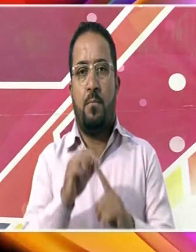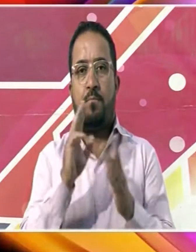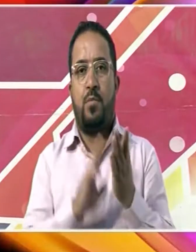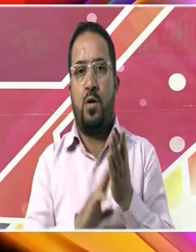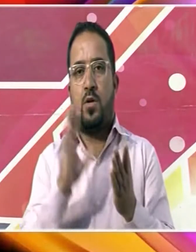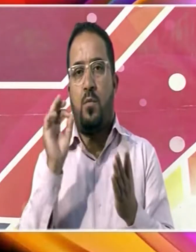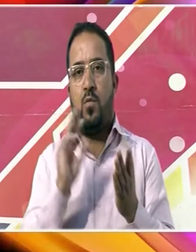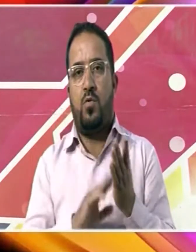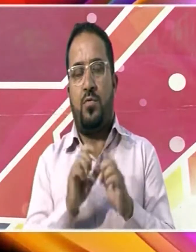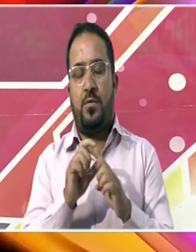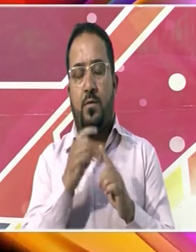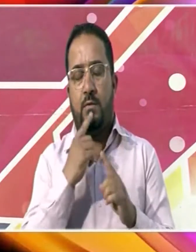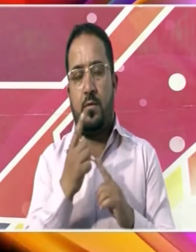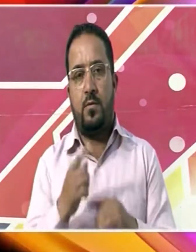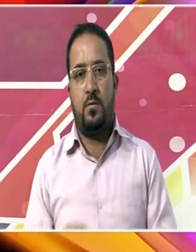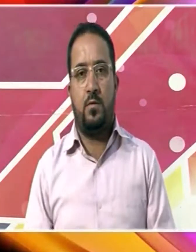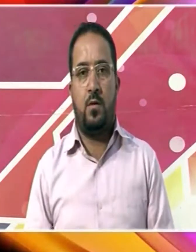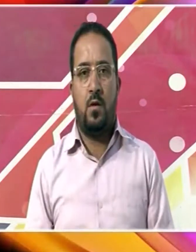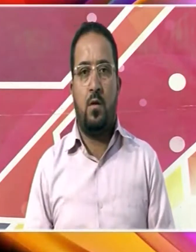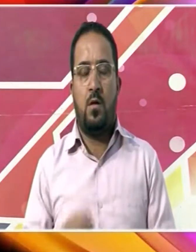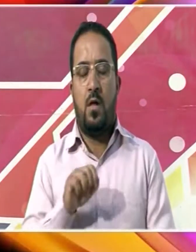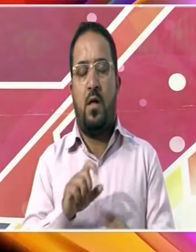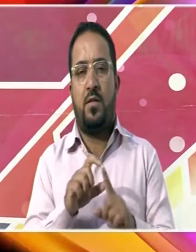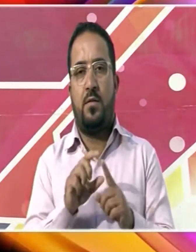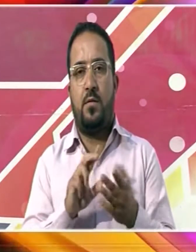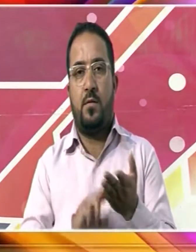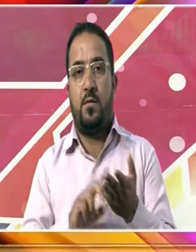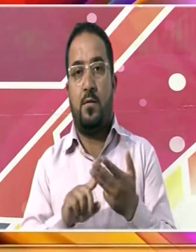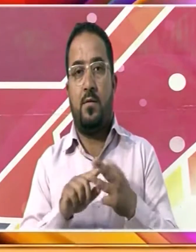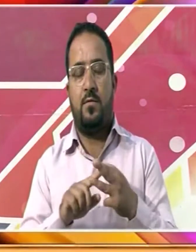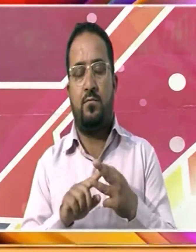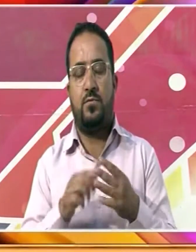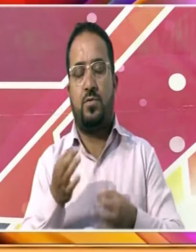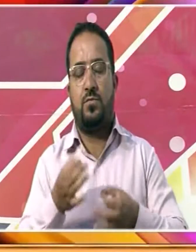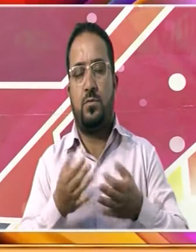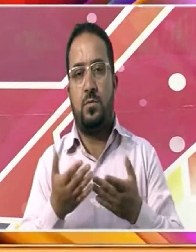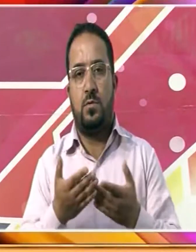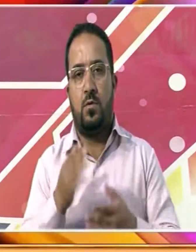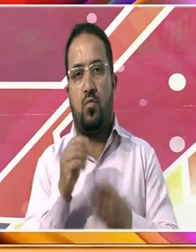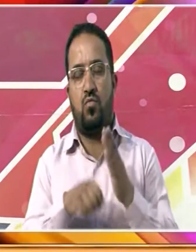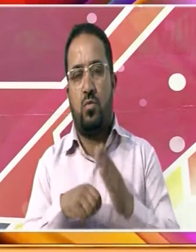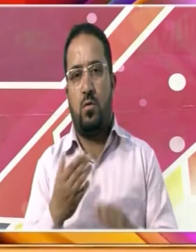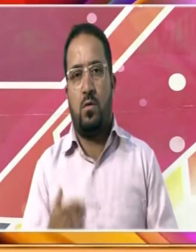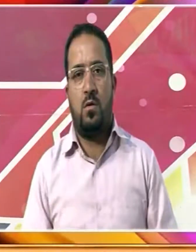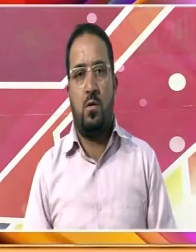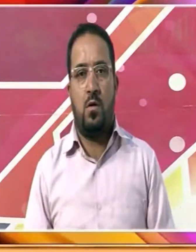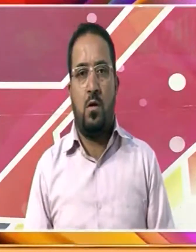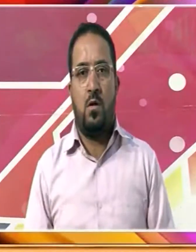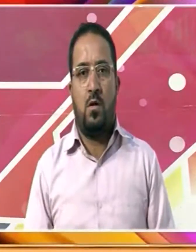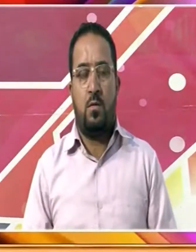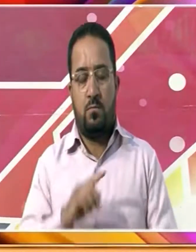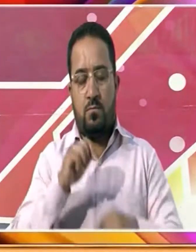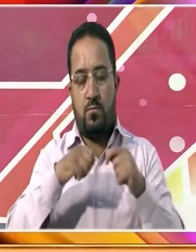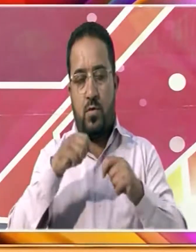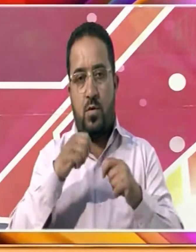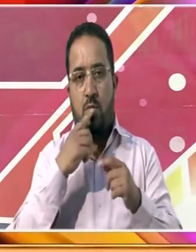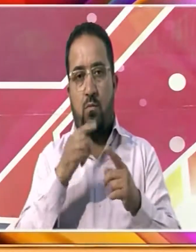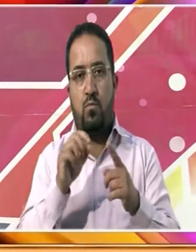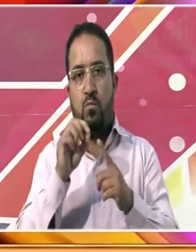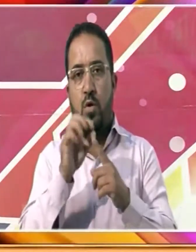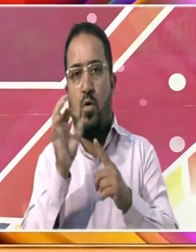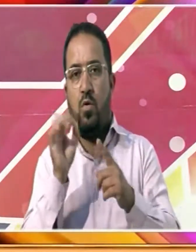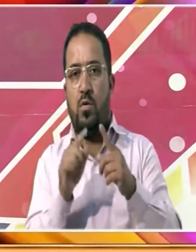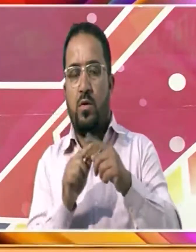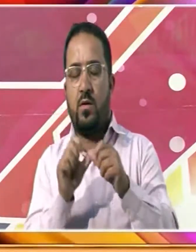نیرندر موڈی نے آج نئی دلی میں کرزے سے تعلق کر رکھنے والی سکیموں کے لیے قومی پورٹل